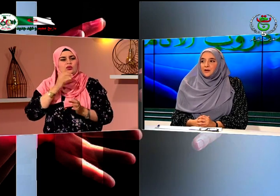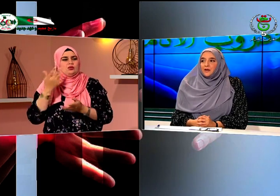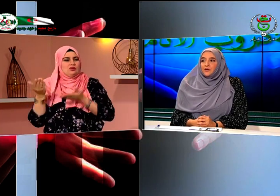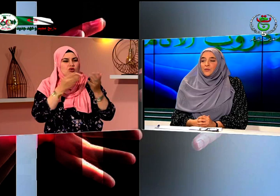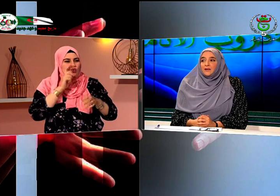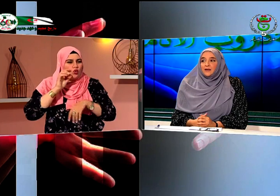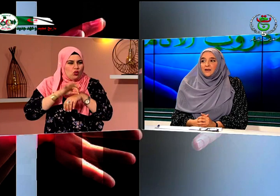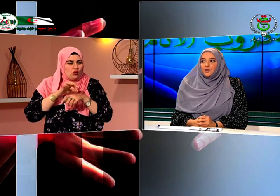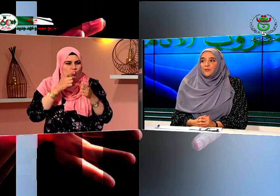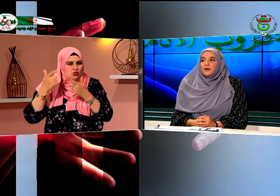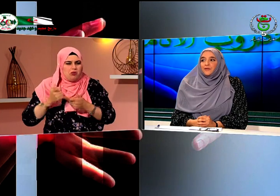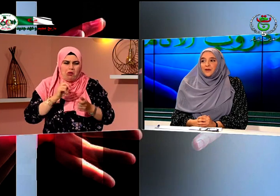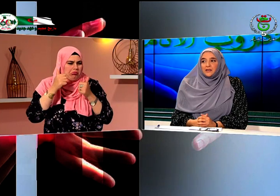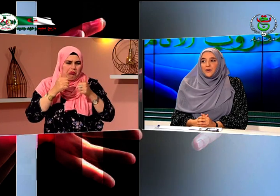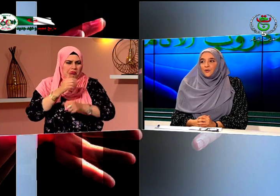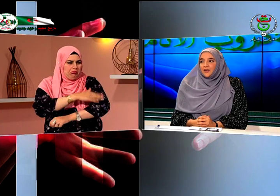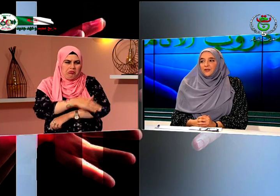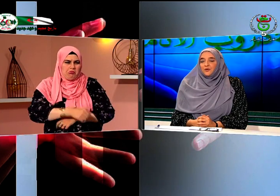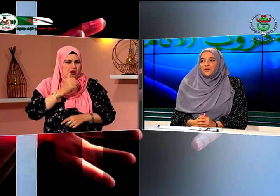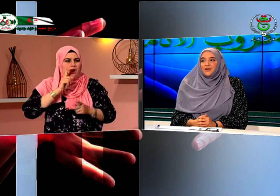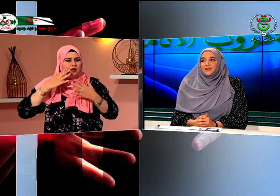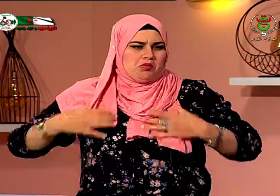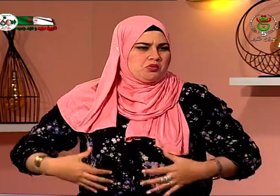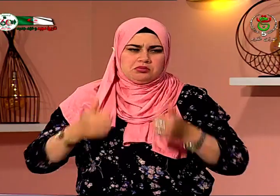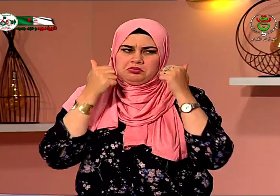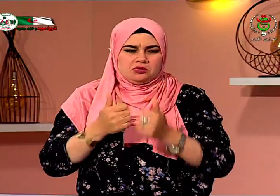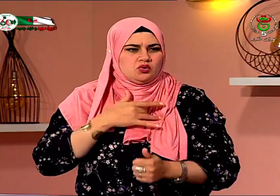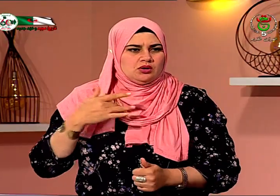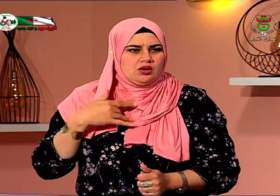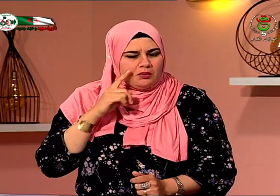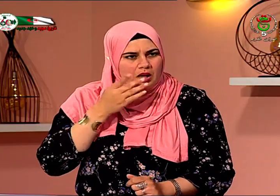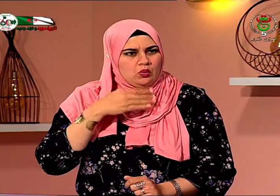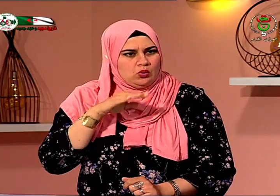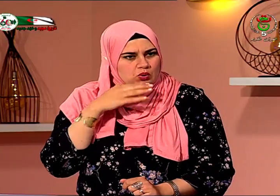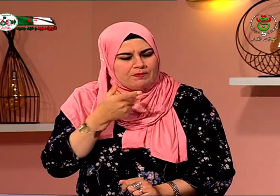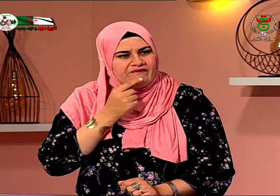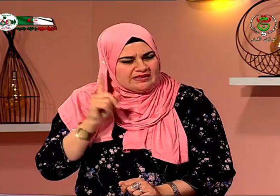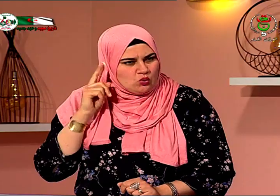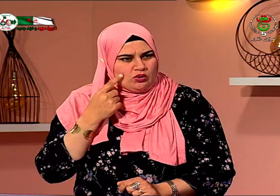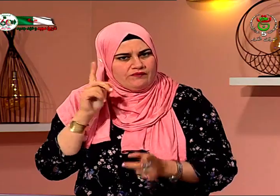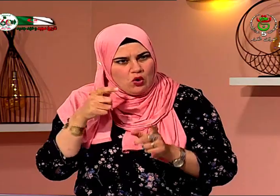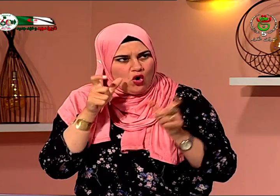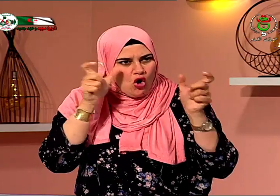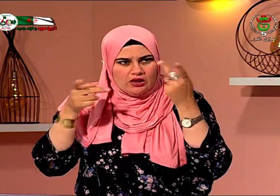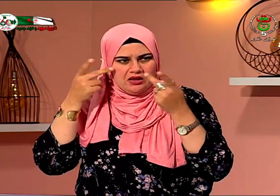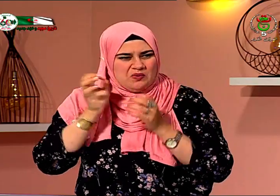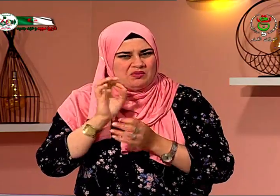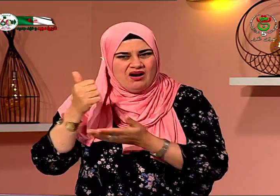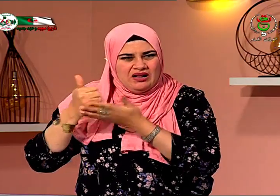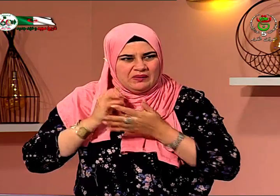ومن ذلك اليوم فأصبحوا يعتنوا بي ولا يتركونني يعني لأني حقيقة على